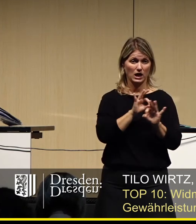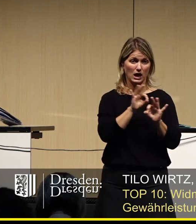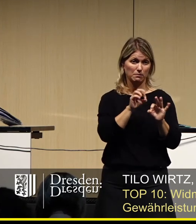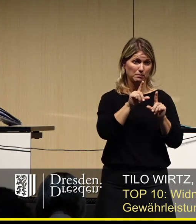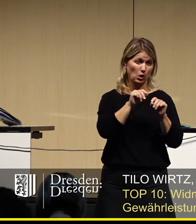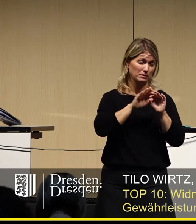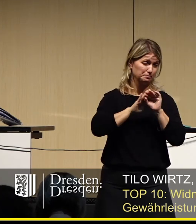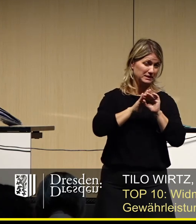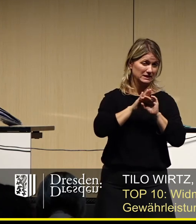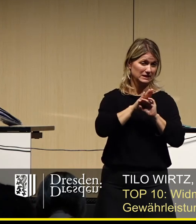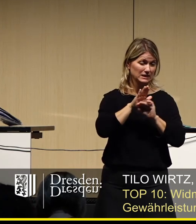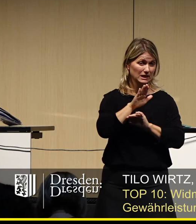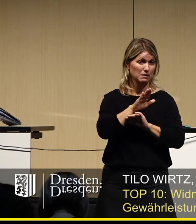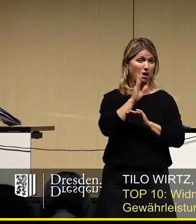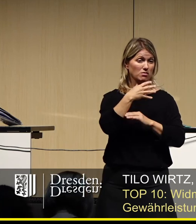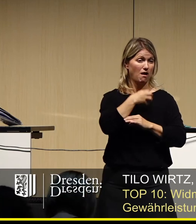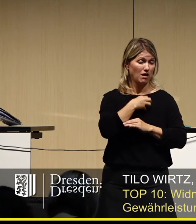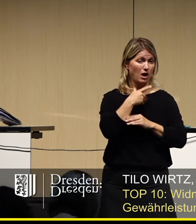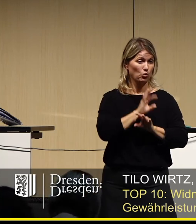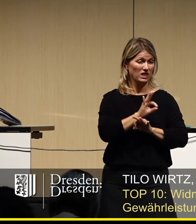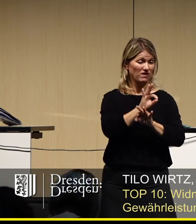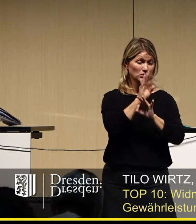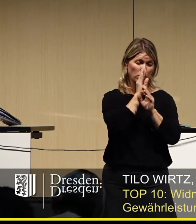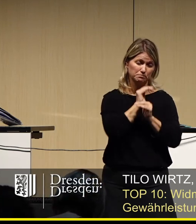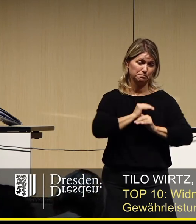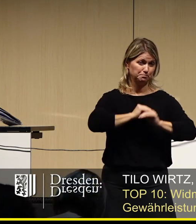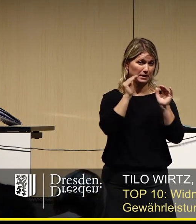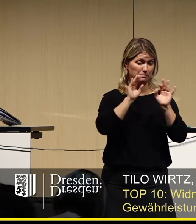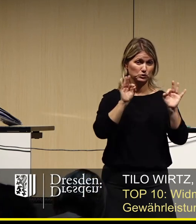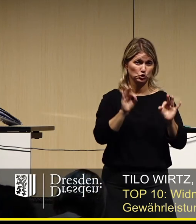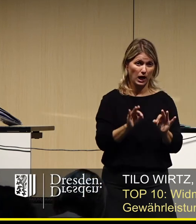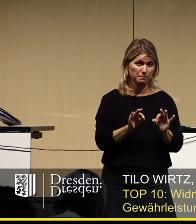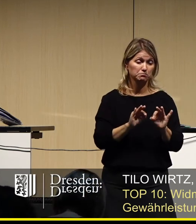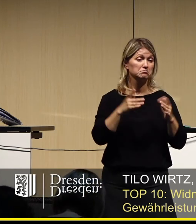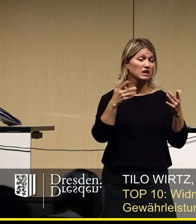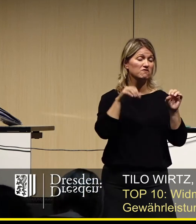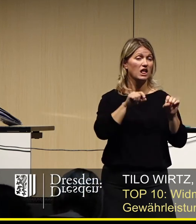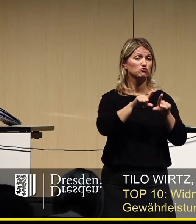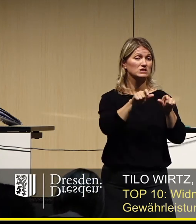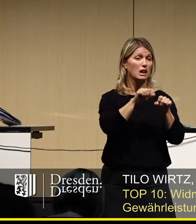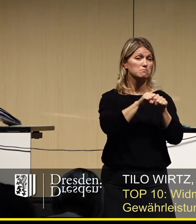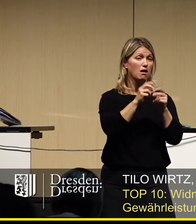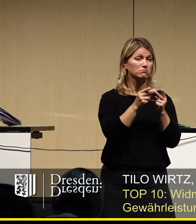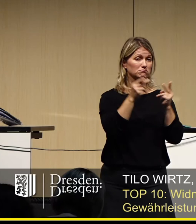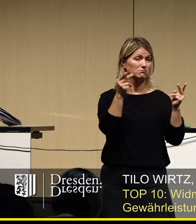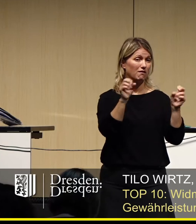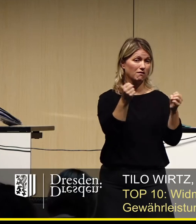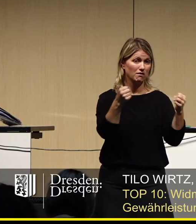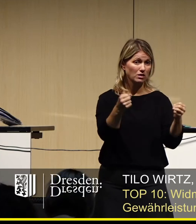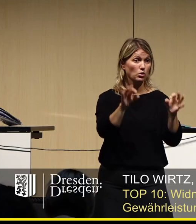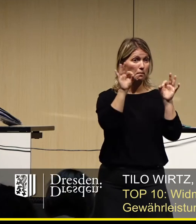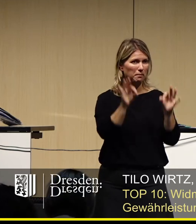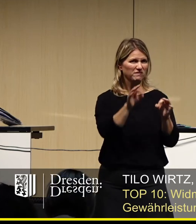derartige Steigerung der Fälle, der Erkrankung gibt, dass der Striezelmarkt nicht geöffnet werden kann oder im Prinzip während der